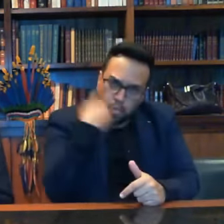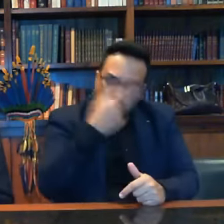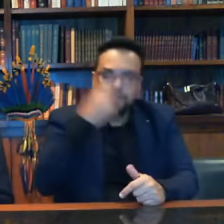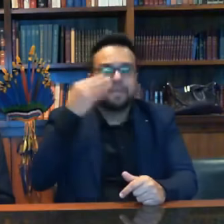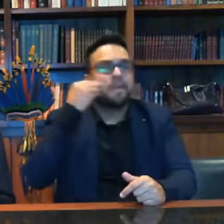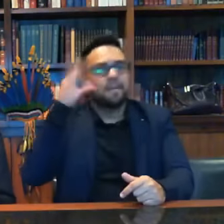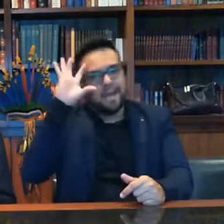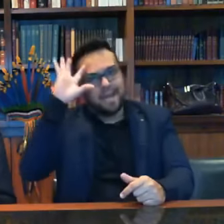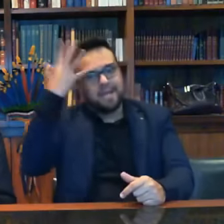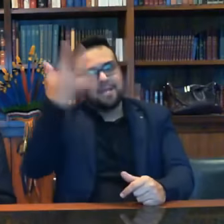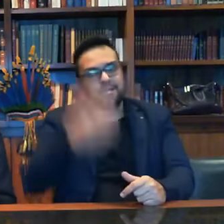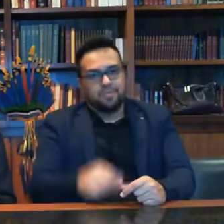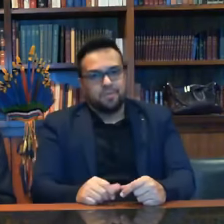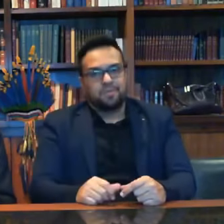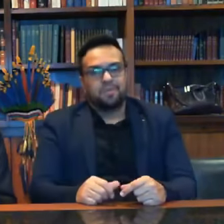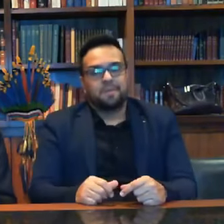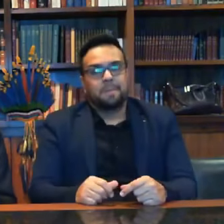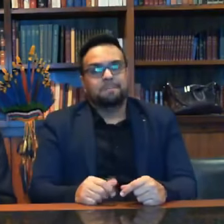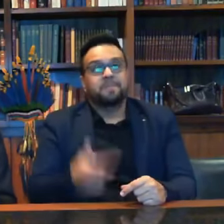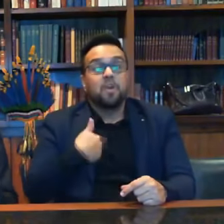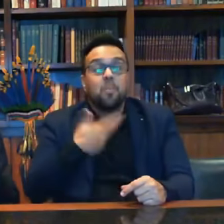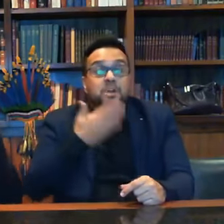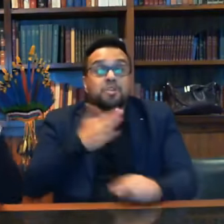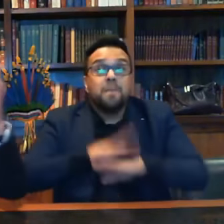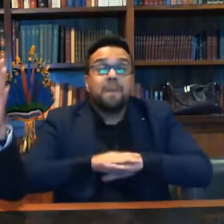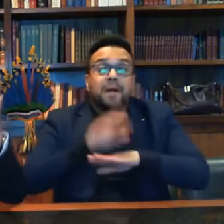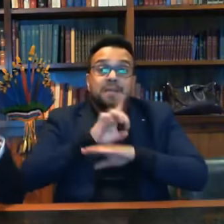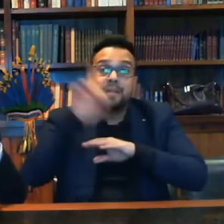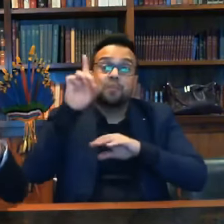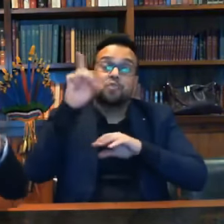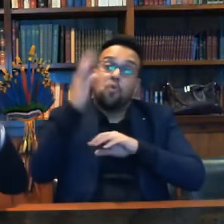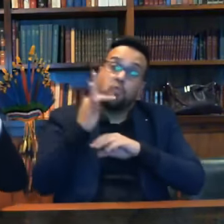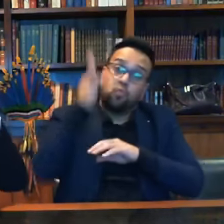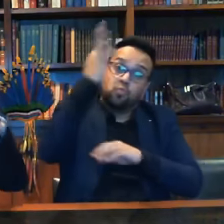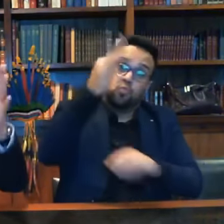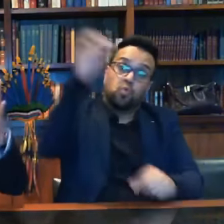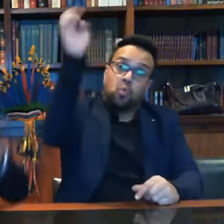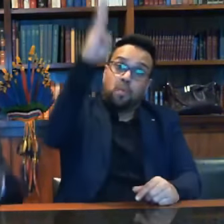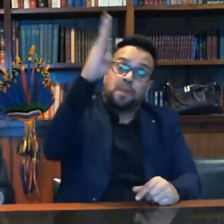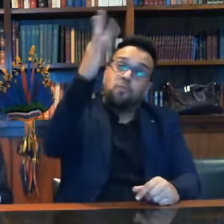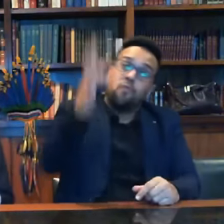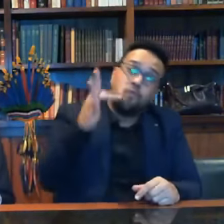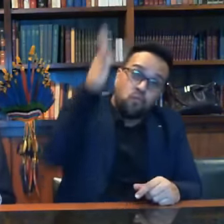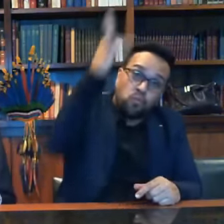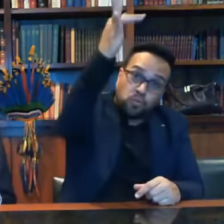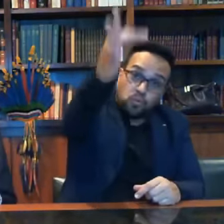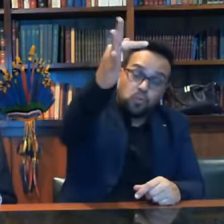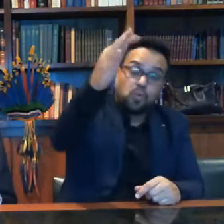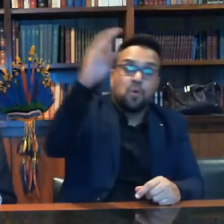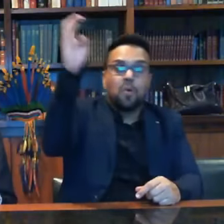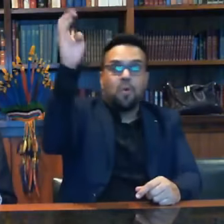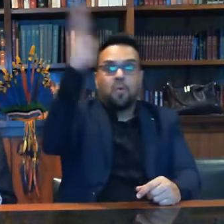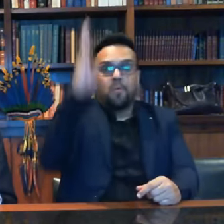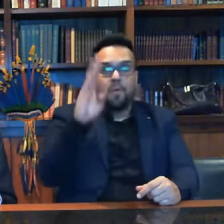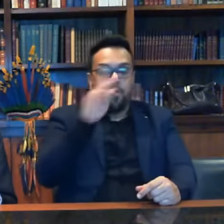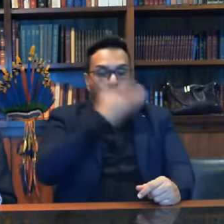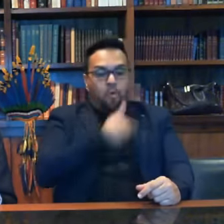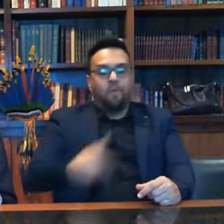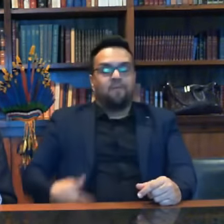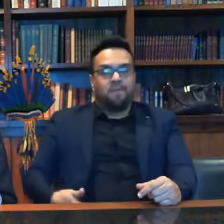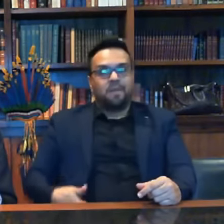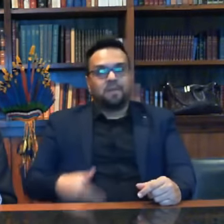solução o que eu mais peço a Deus é entregar lá na frente lá na frente o governo